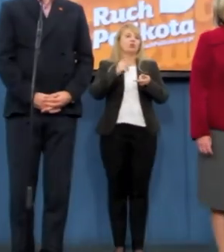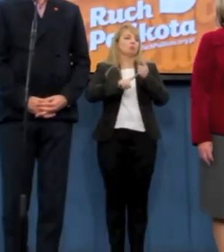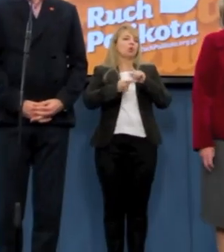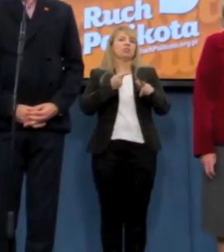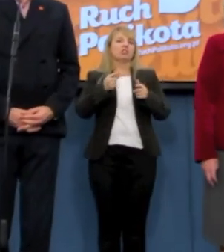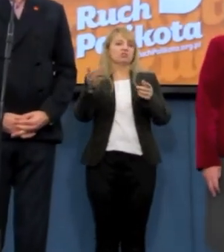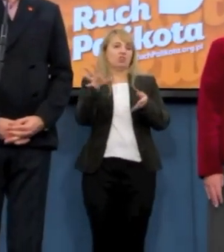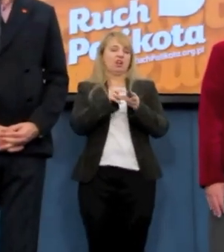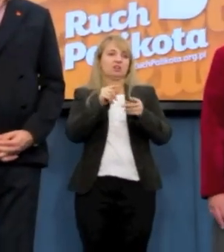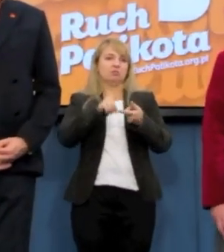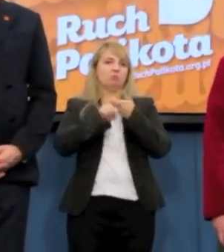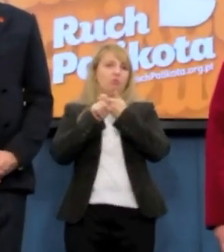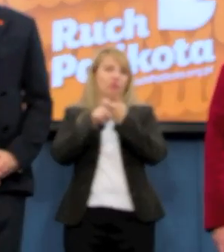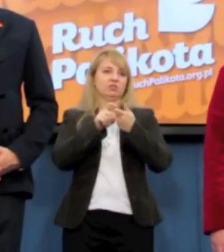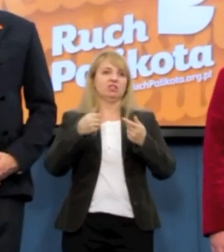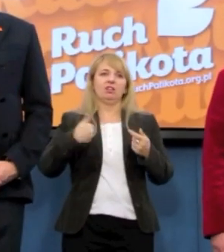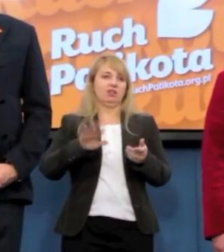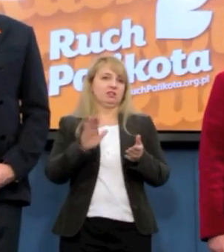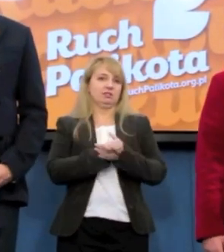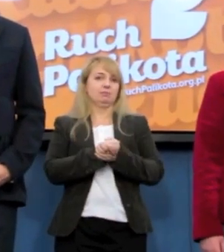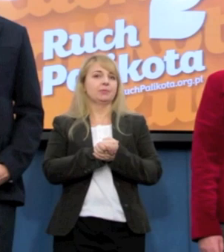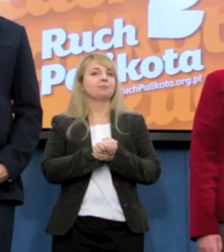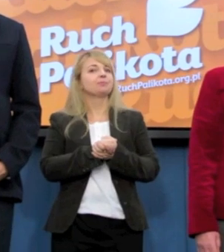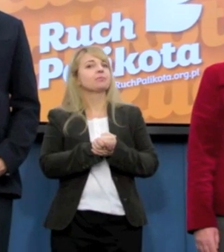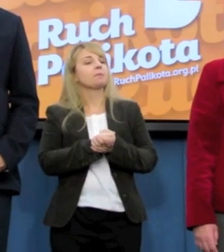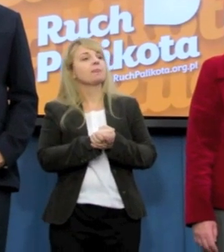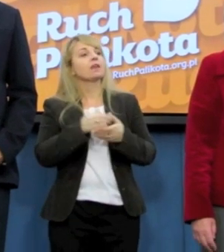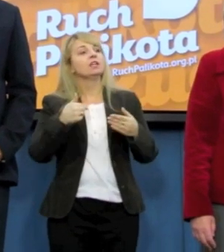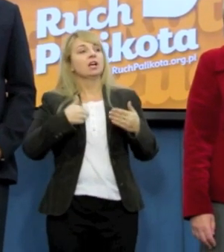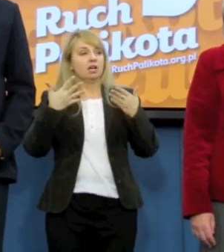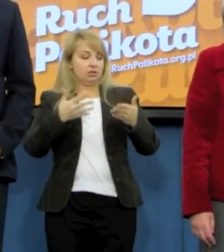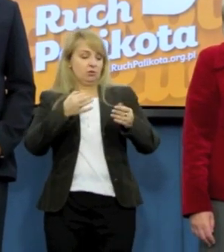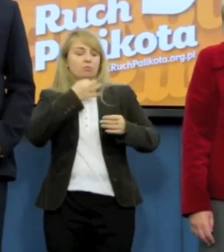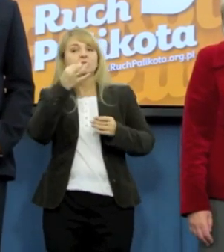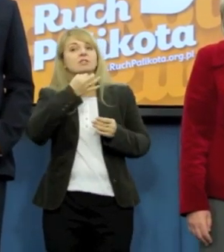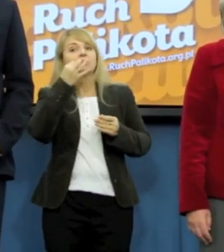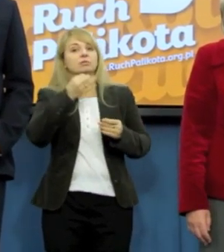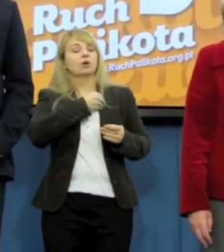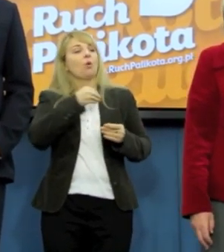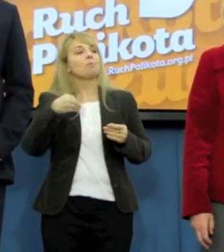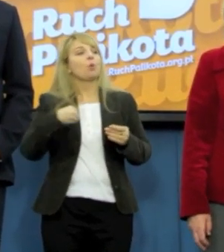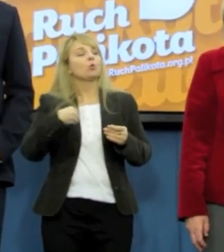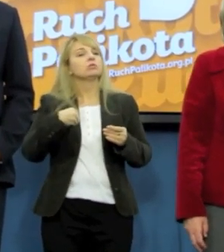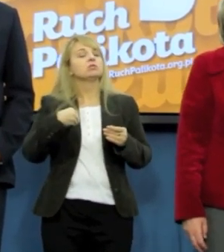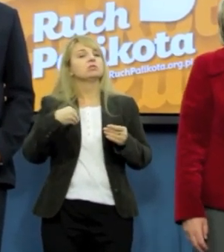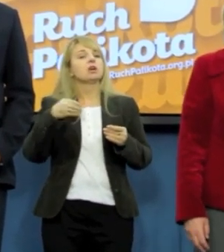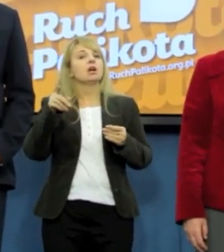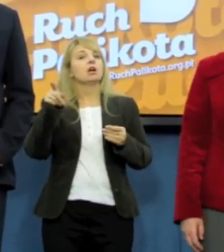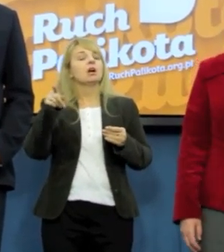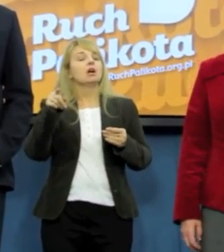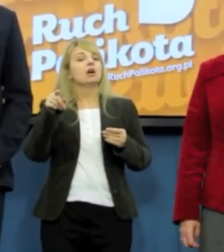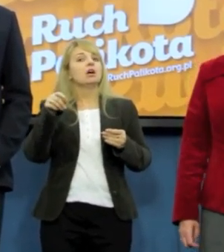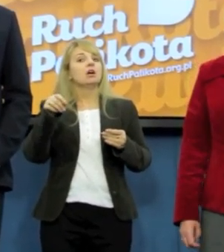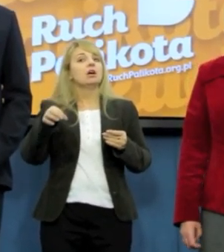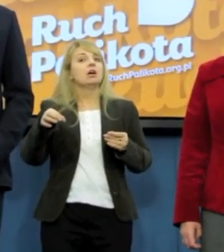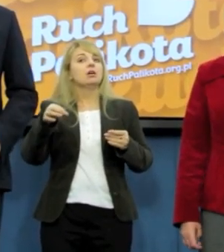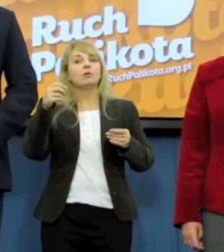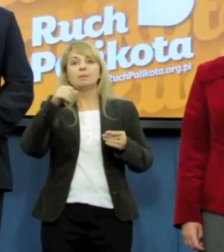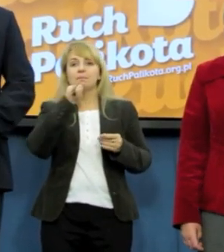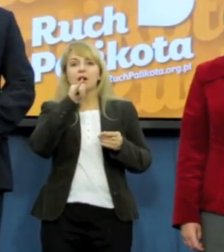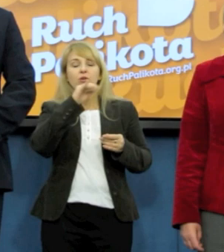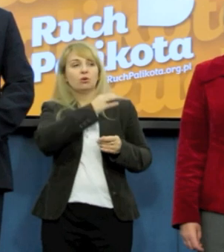Tomasz, dziękuję za zaproszę. Chciałem zapytać o Państwa wniosek o wątpliwości letnictwa Kokina. Jakie są jego dzieje?